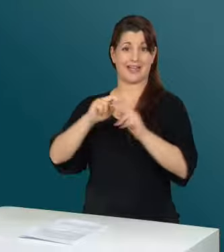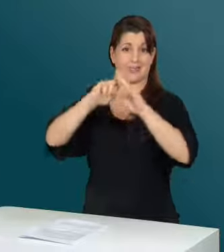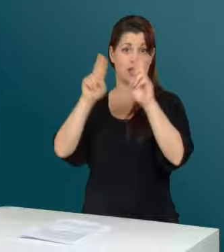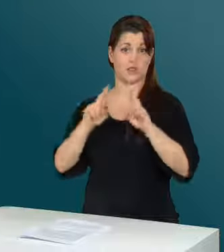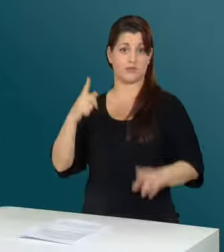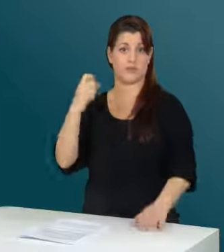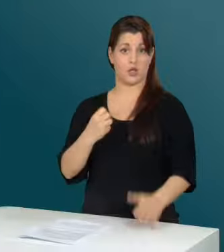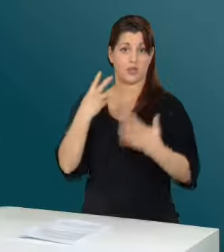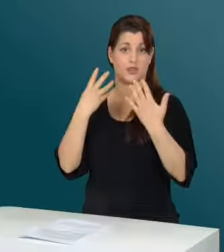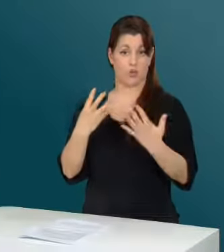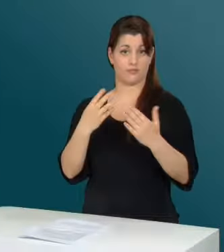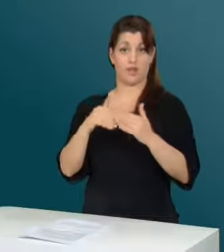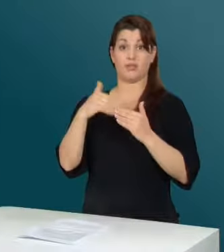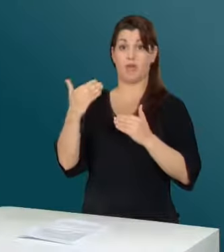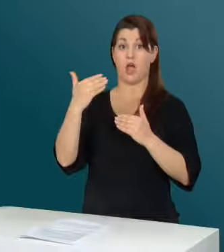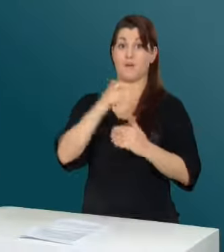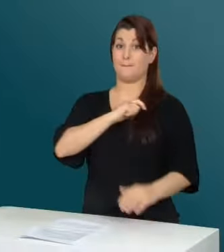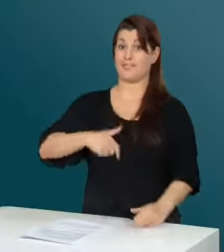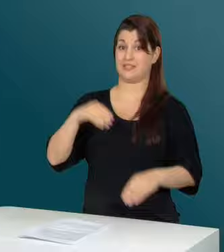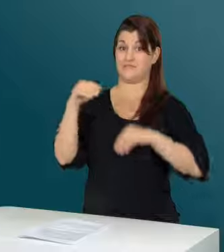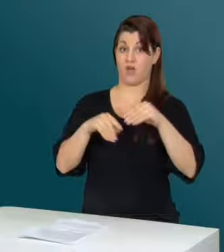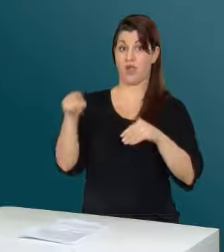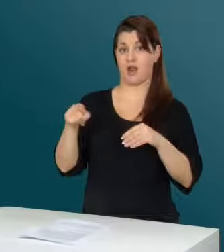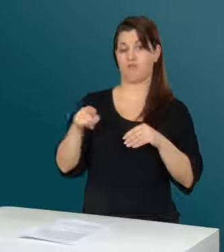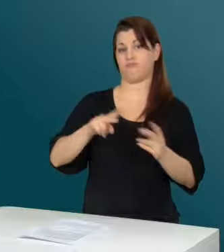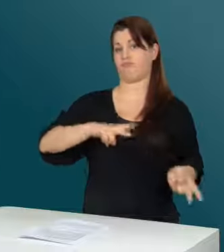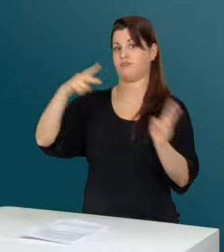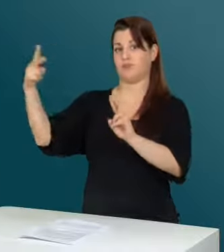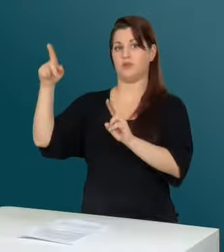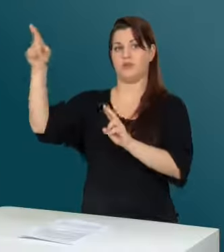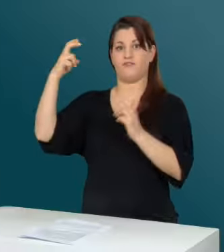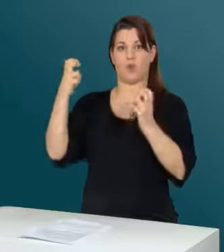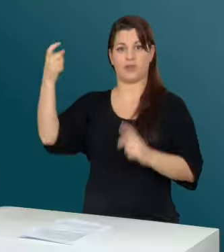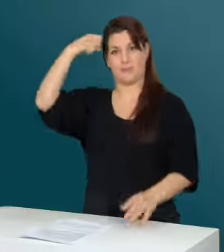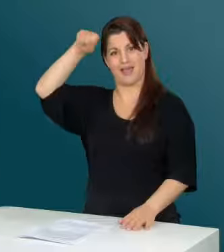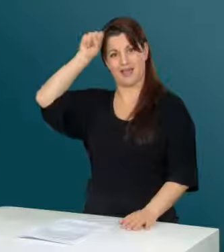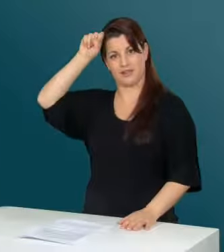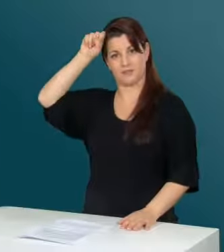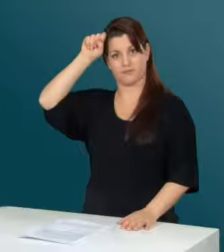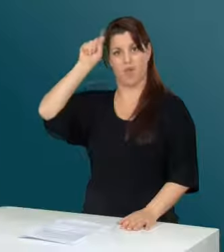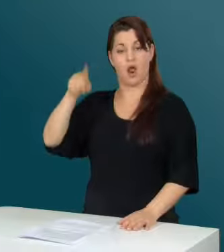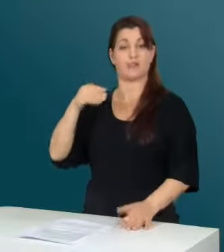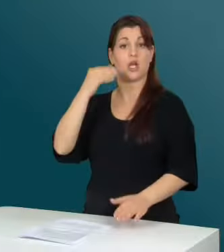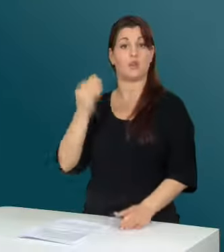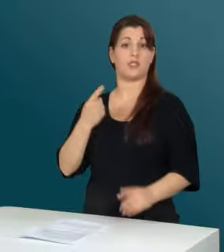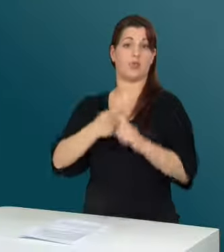2009, zügelte nach der Mister-Wahl nach Berlin, um eine Künstler- und Fotografenkarriere zu machen.